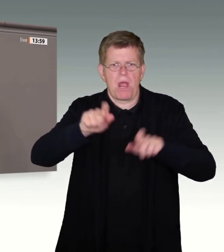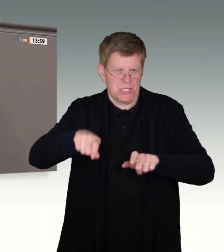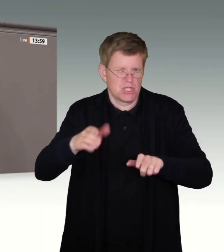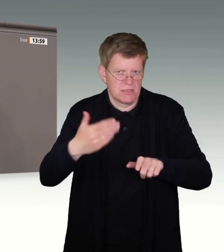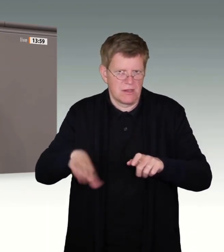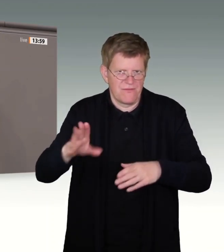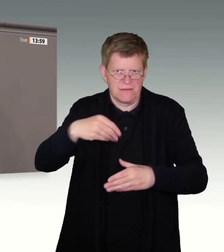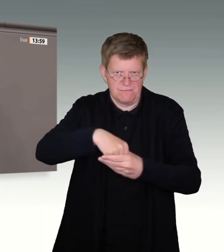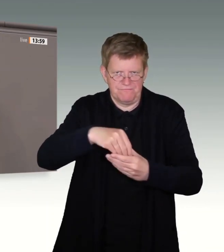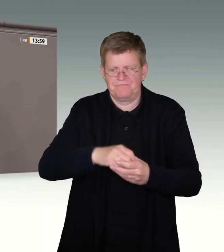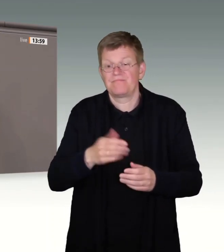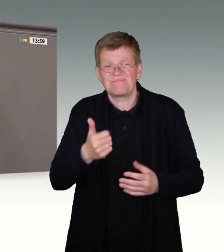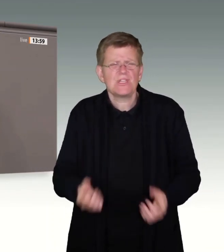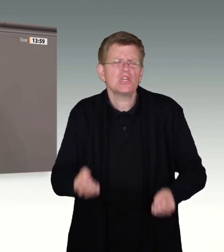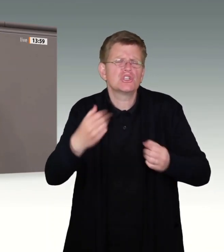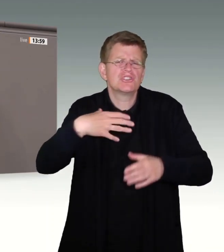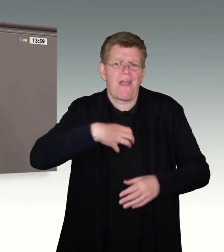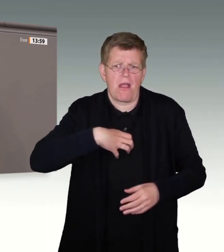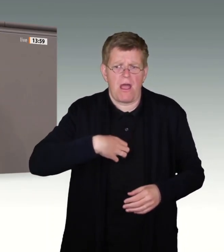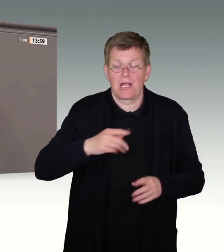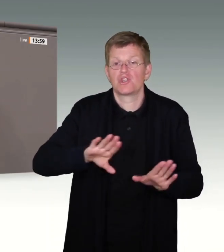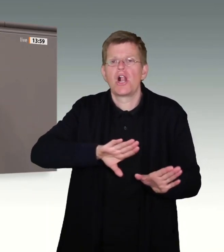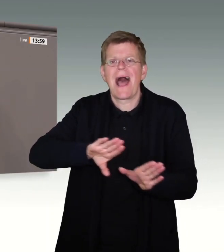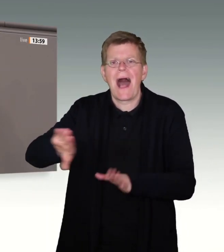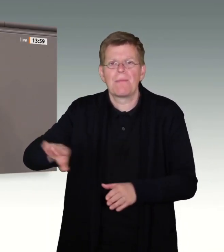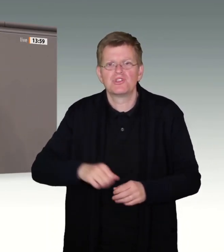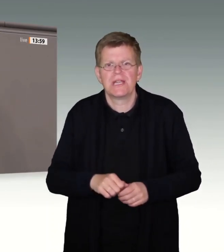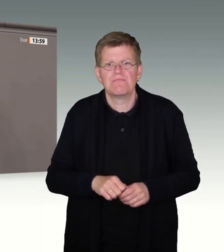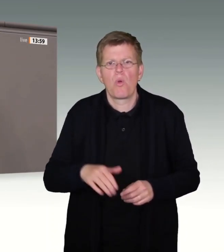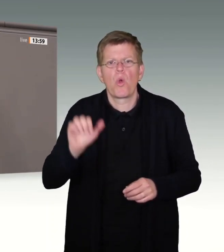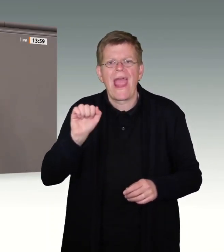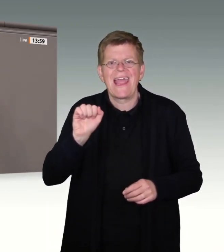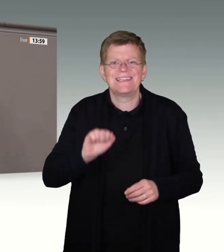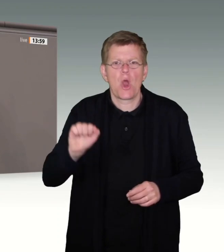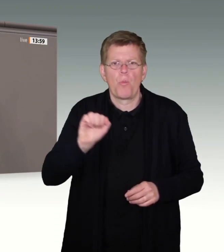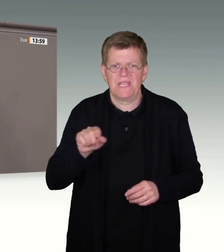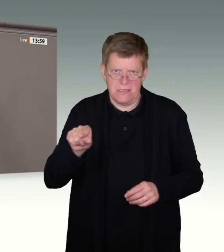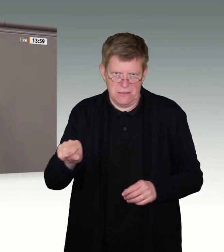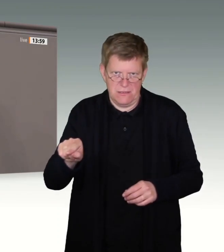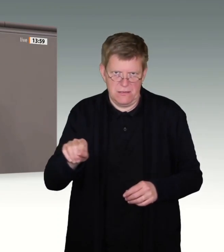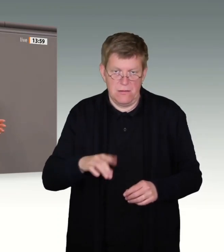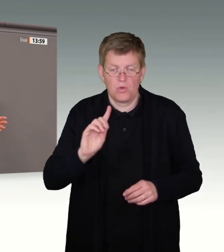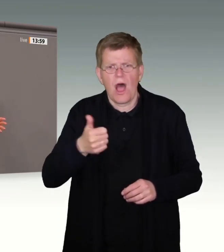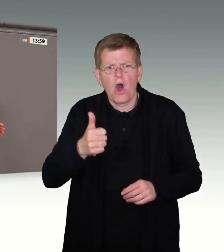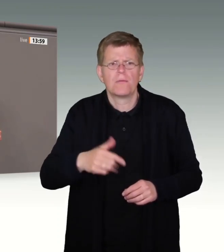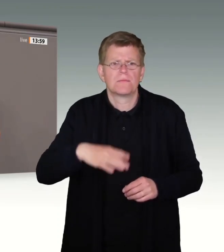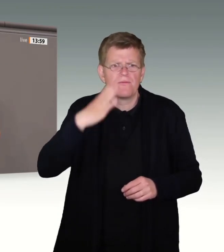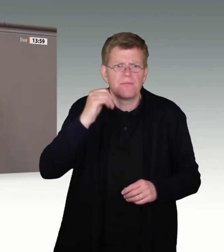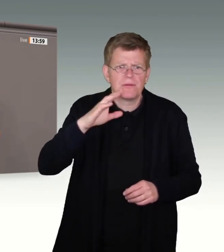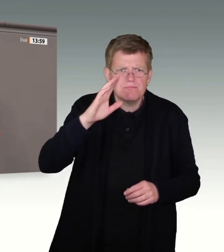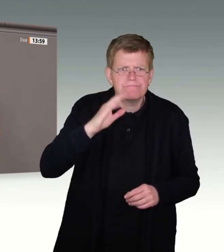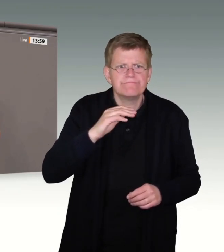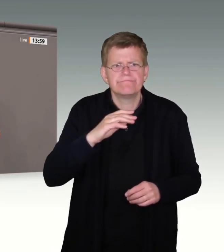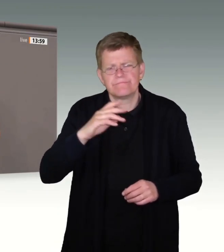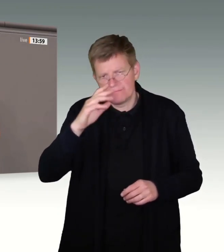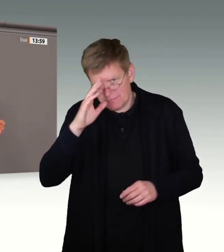war nicht nur ein schwerkranker Menschenrechtsaktivist mit Schwerbehindertenausweis, sondern auch ein junger Mann, der seit Jahren hier